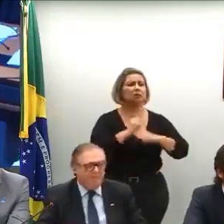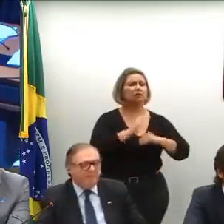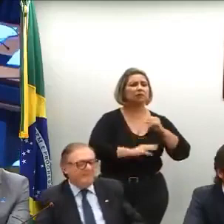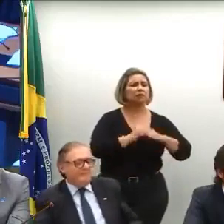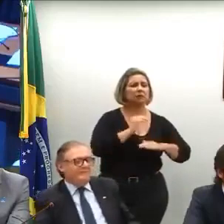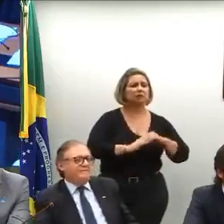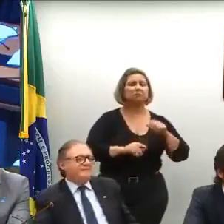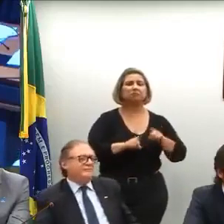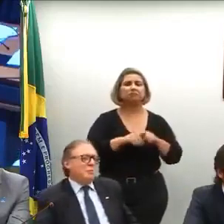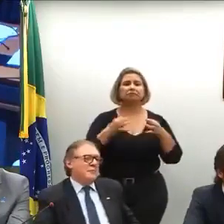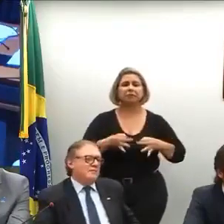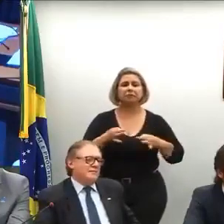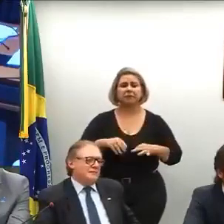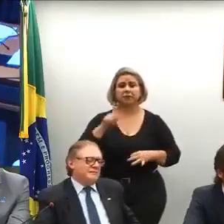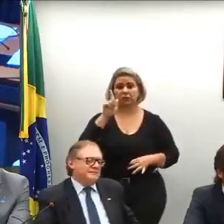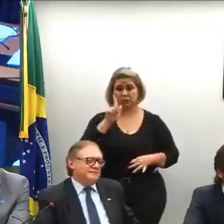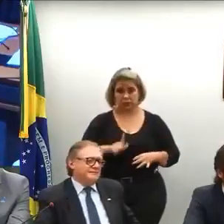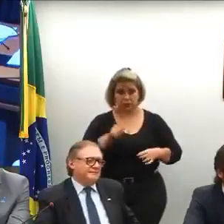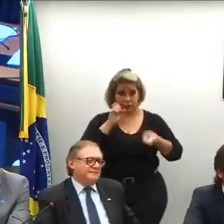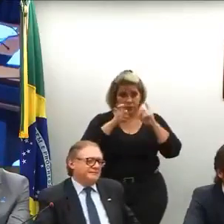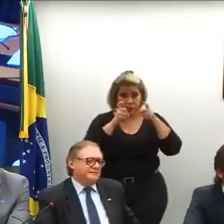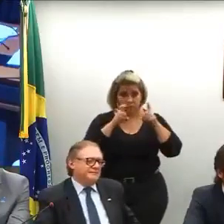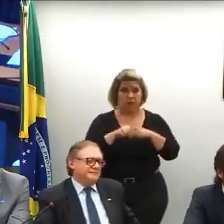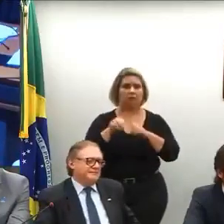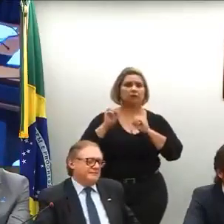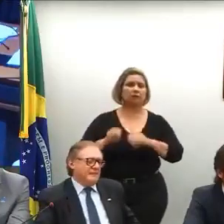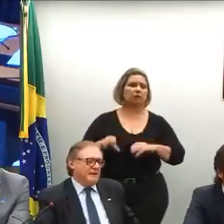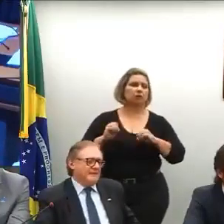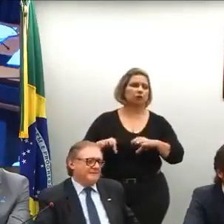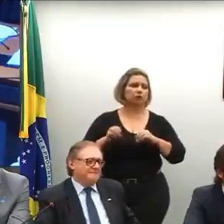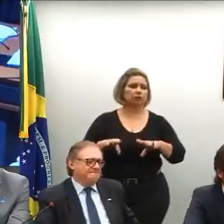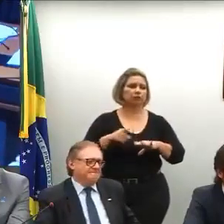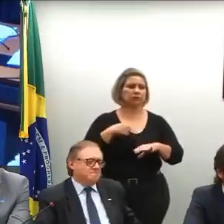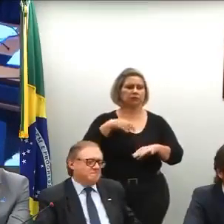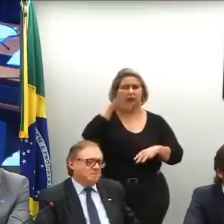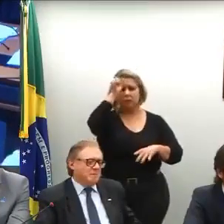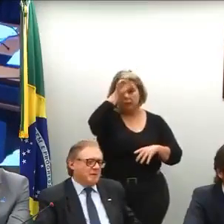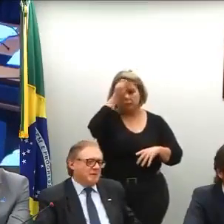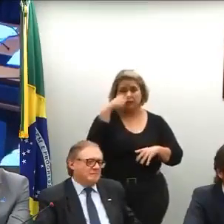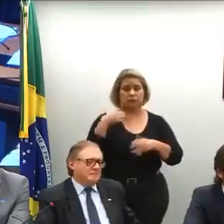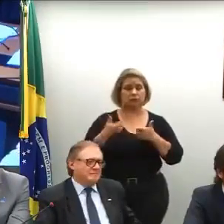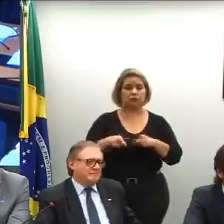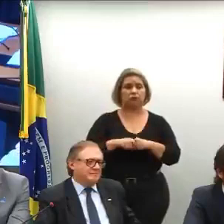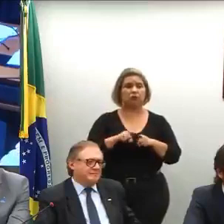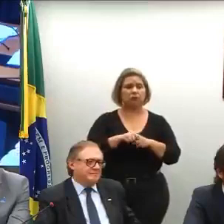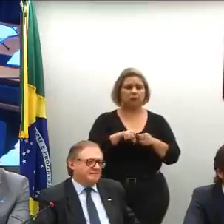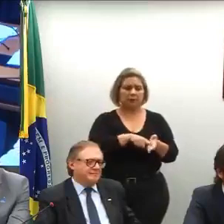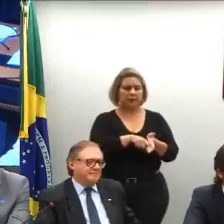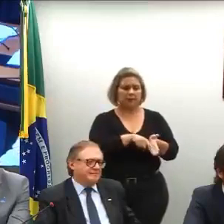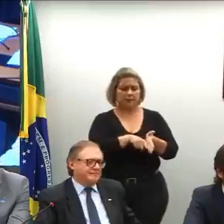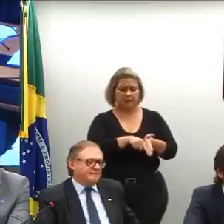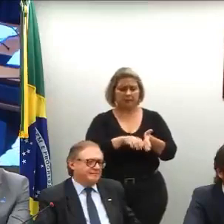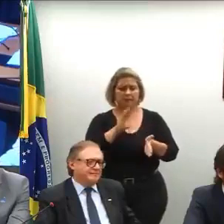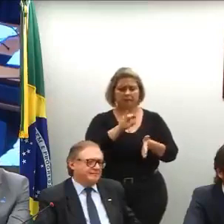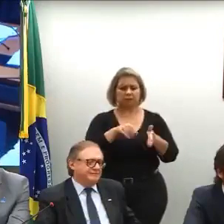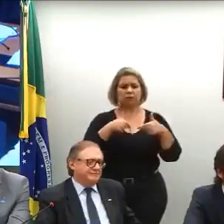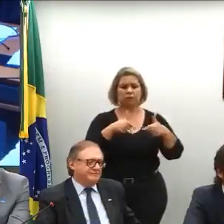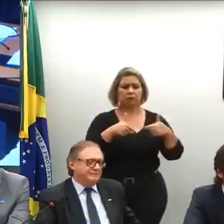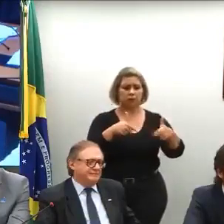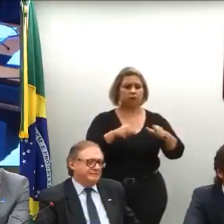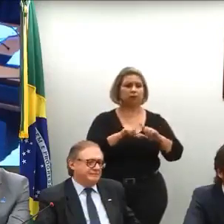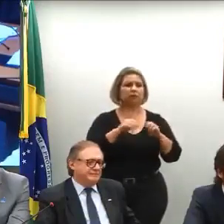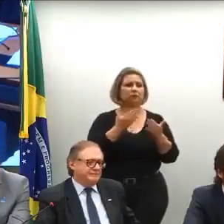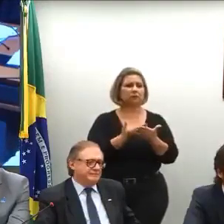em gestão, educação. Se tem uma coisa que eu aprendi nos últimos anos, como cientista política, como ativista pela educação,